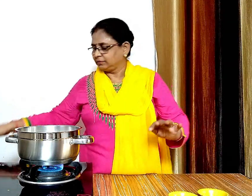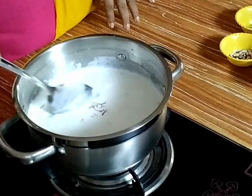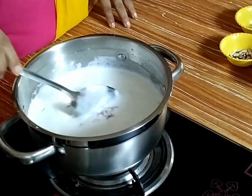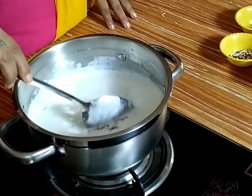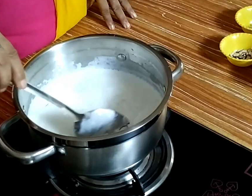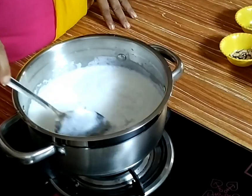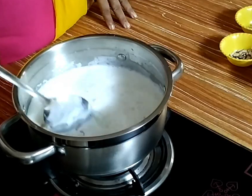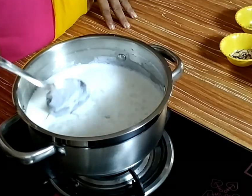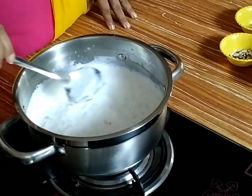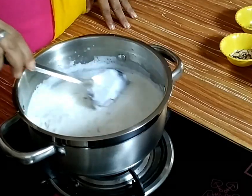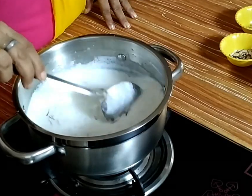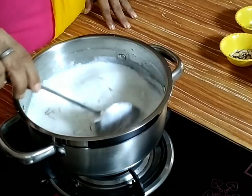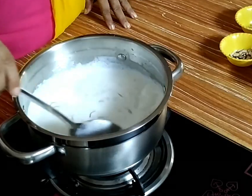और अच्छे से मिला लेंगे